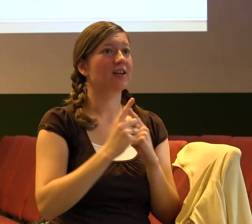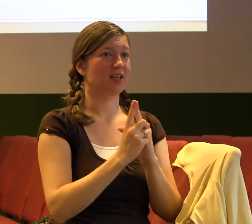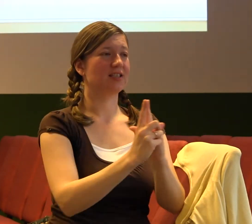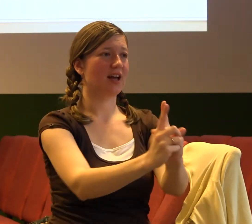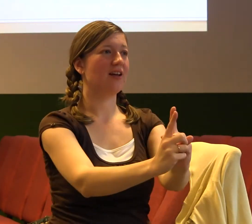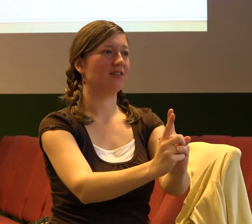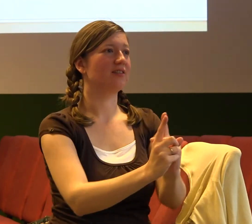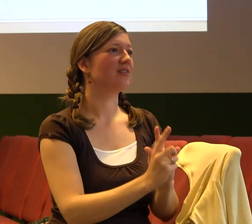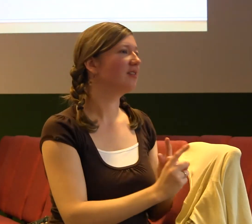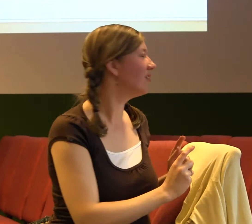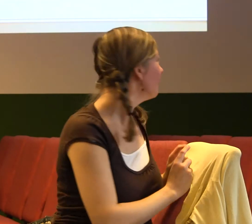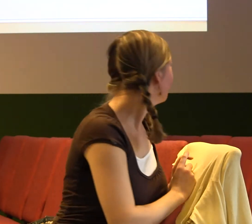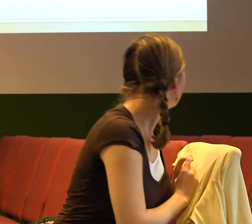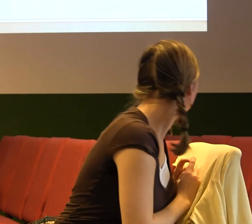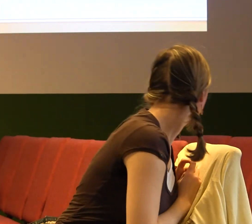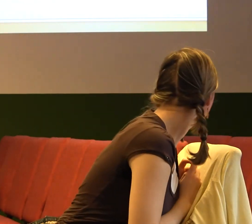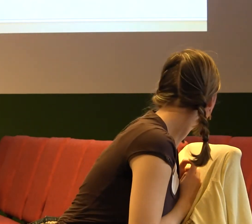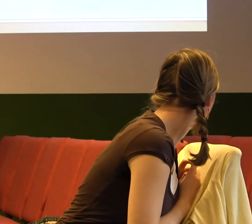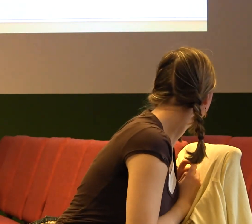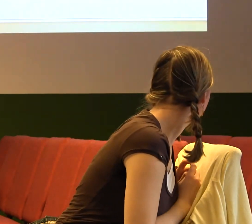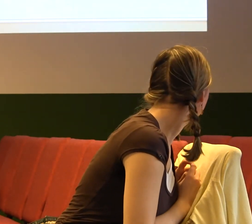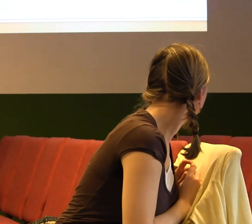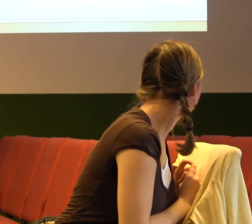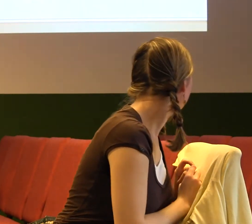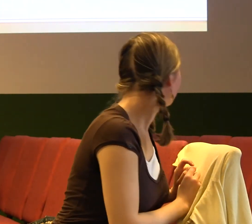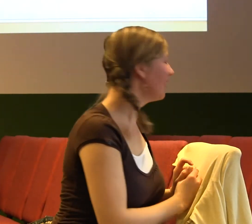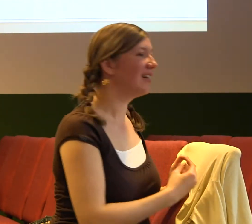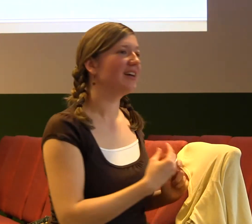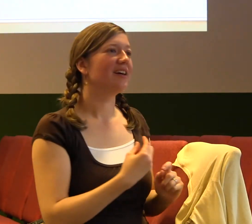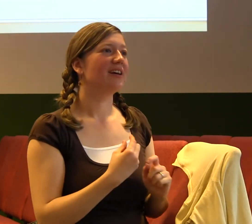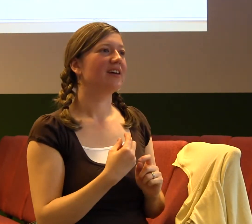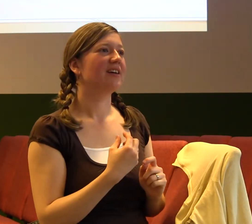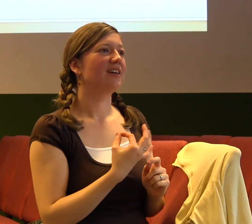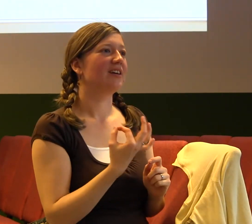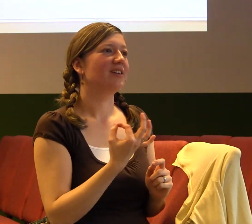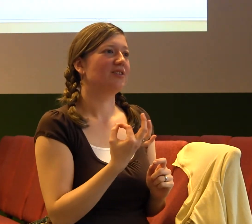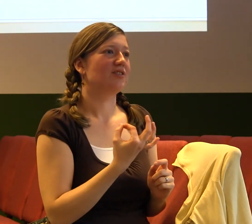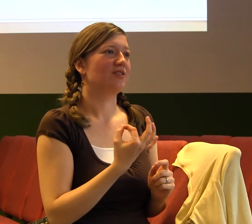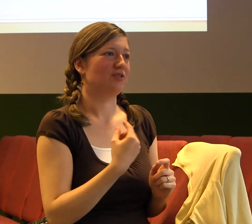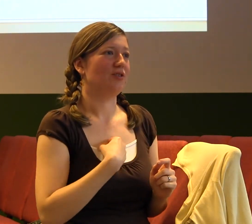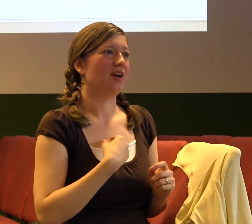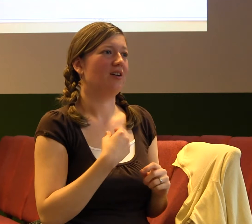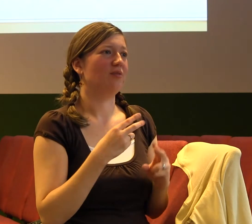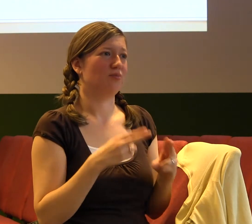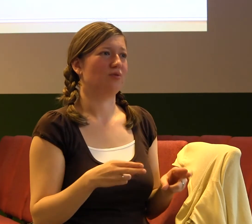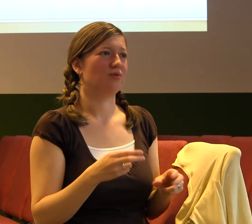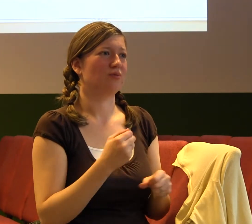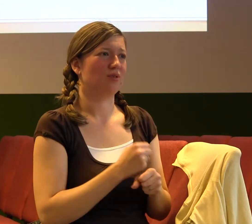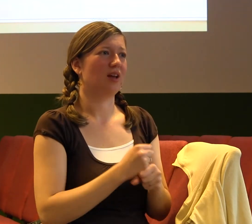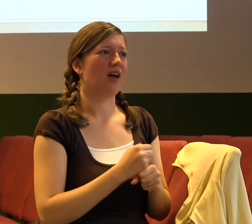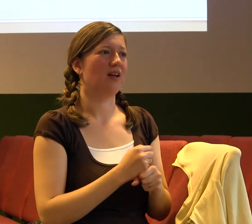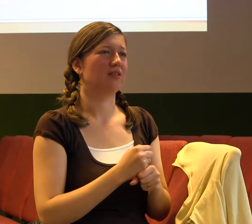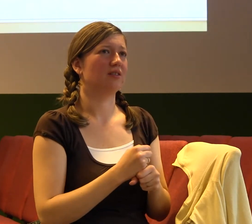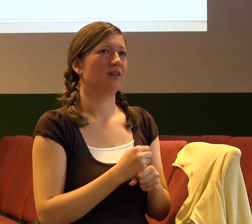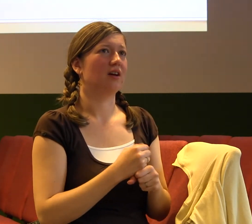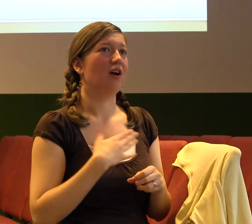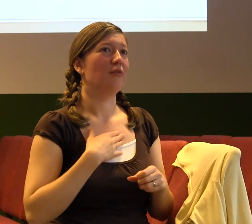Co by se v následujícím měsíci dala udělat v mojí práci pro Boha, pro Jeho království, pro lidi okolo, tak aby Bůh z toho